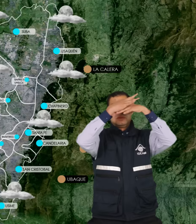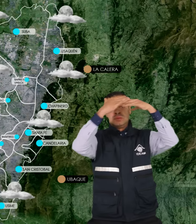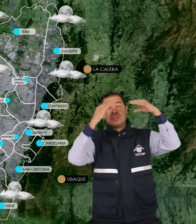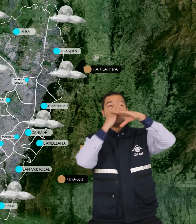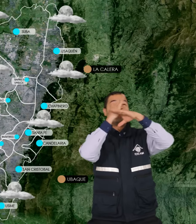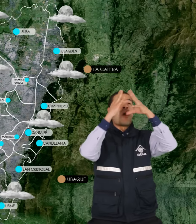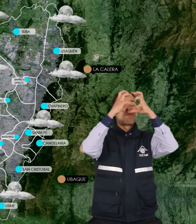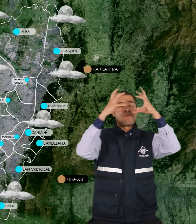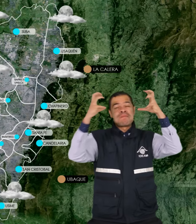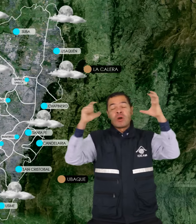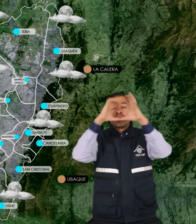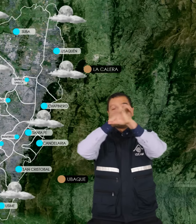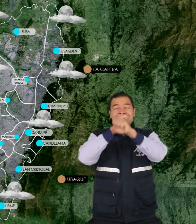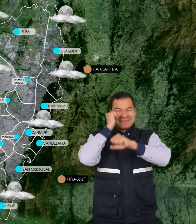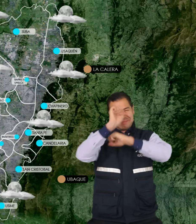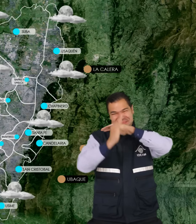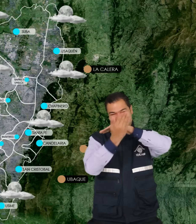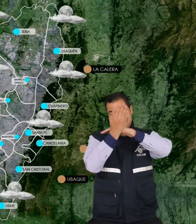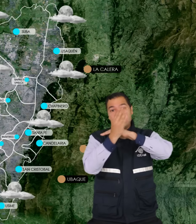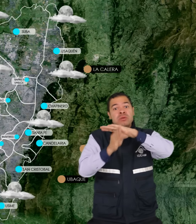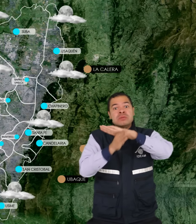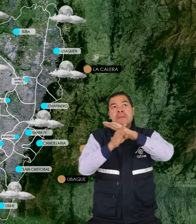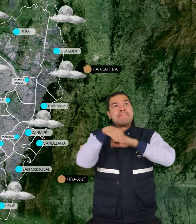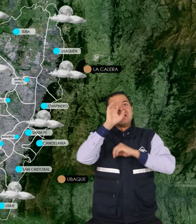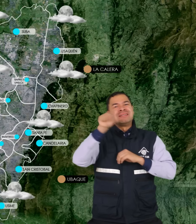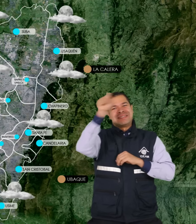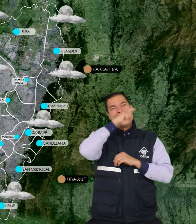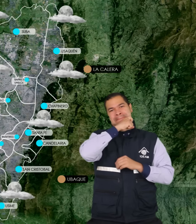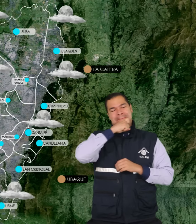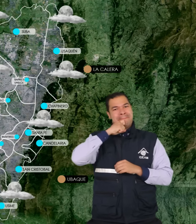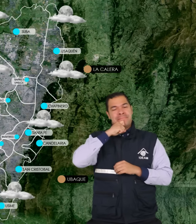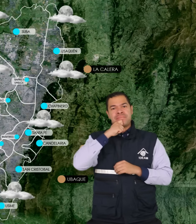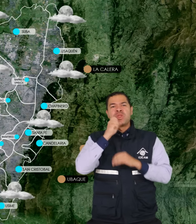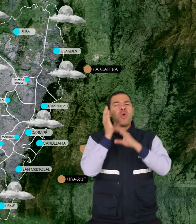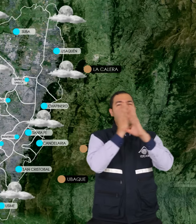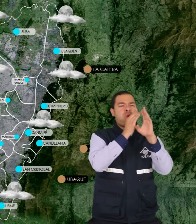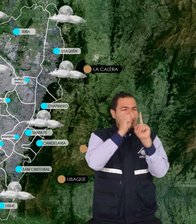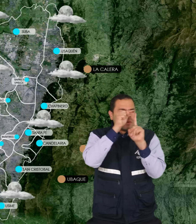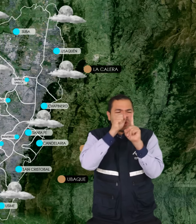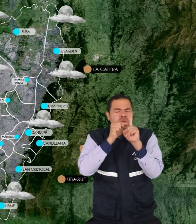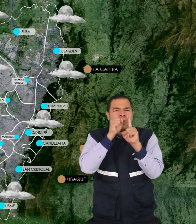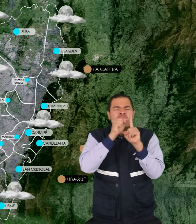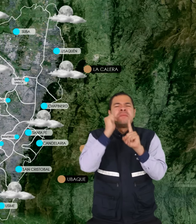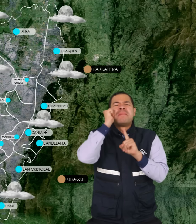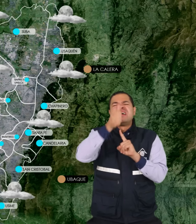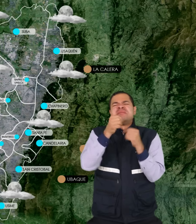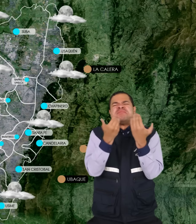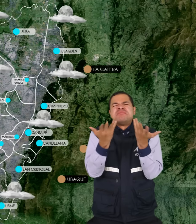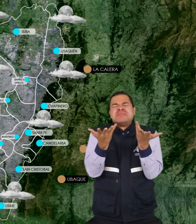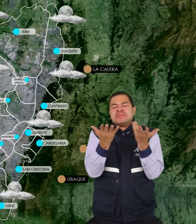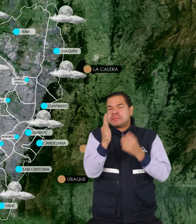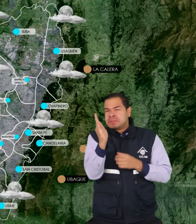nublados durante la noche y madrugada con predominio de tiempo seco en el área la temperatura mínima del aire para el día de mañana se